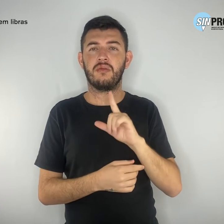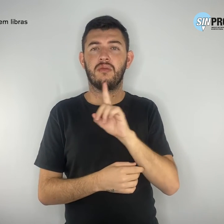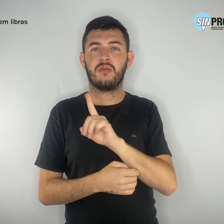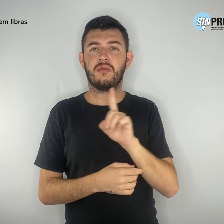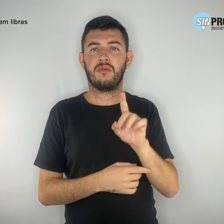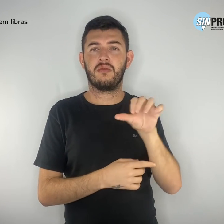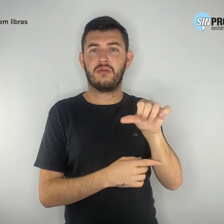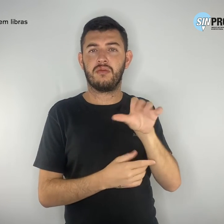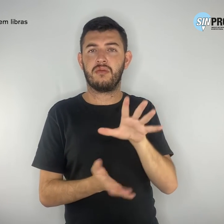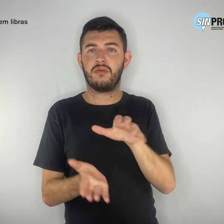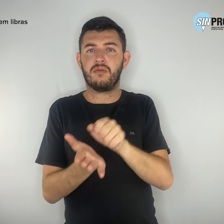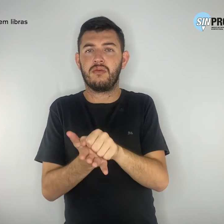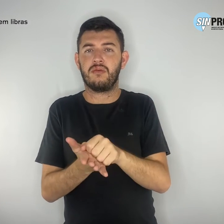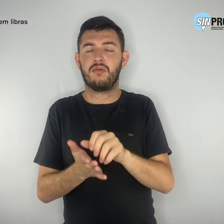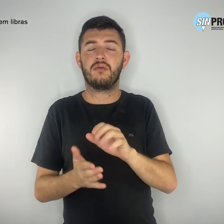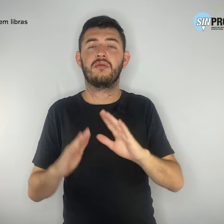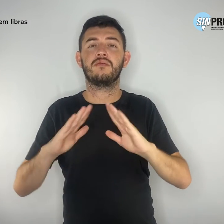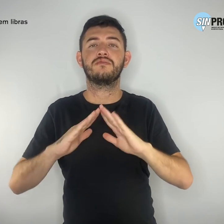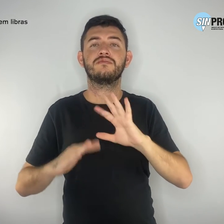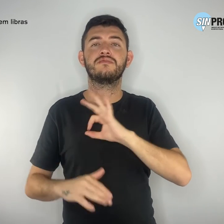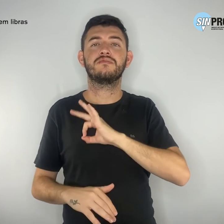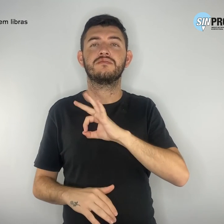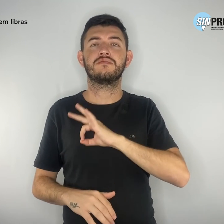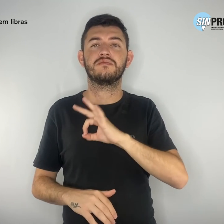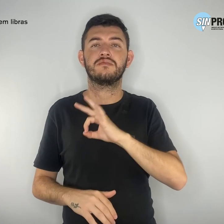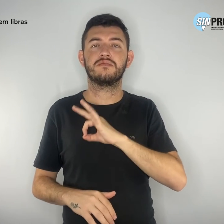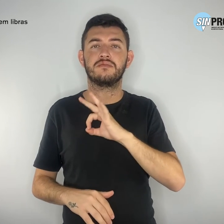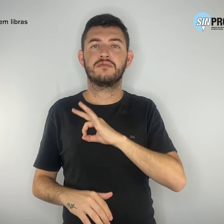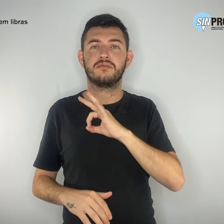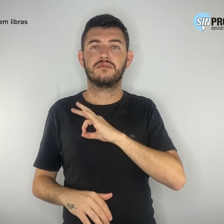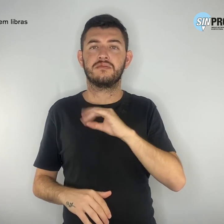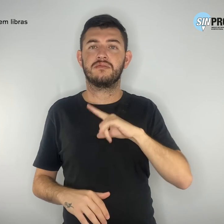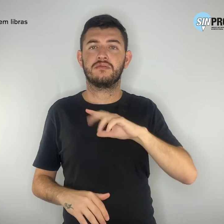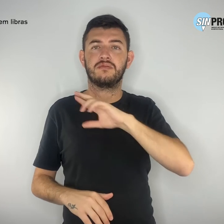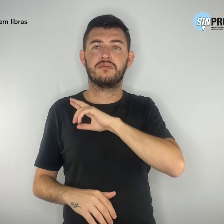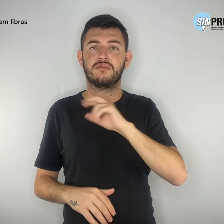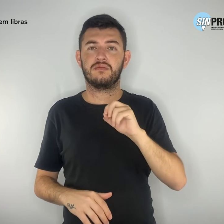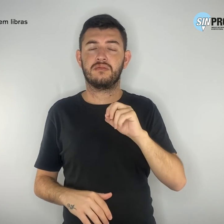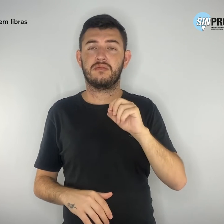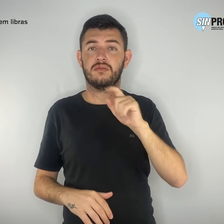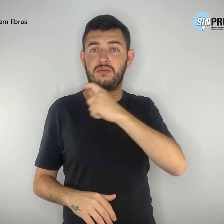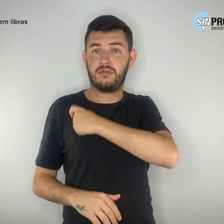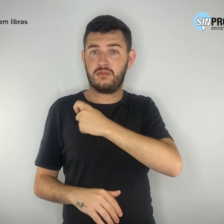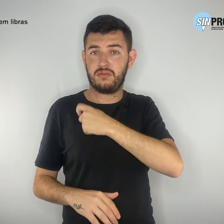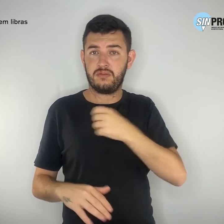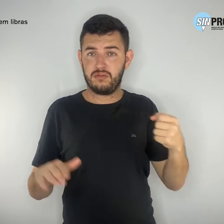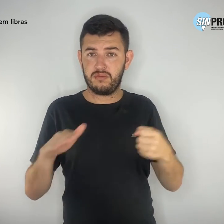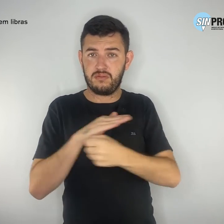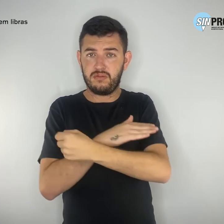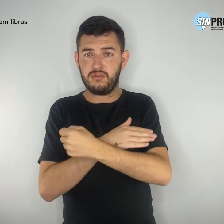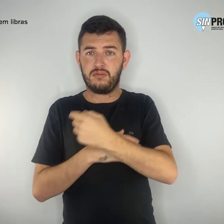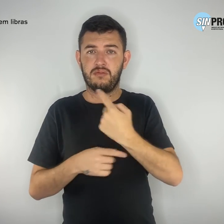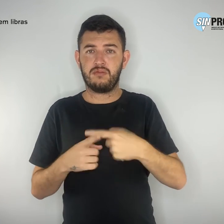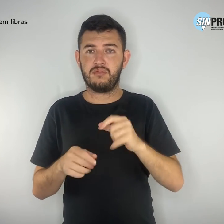delegacias envolvendo estudantes. Ou seja, considerando os dias letivos,